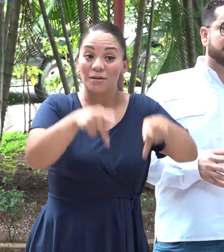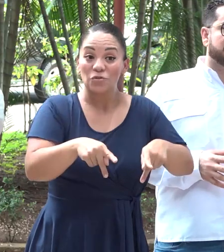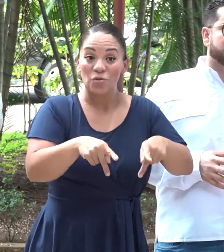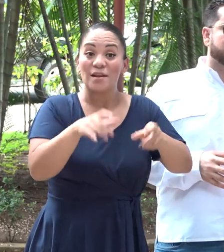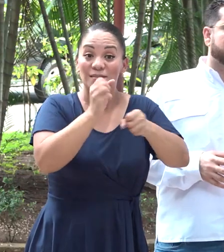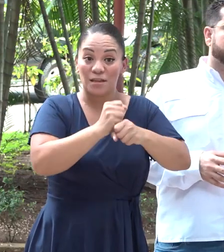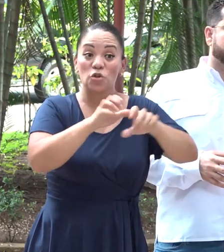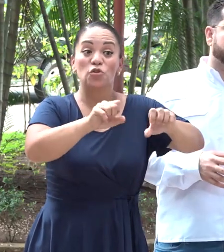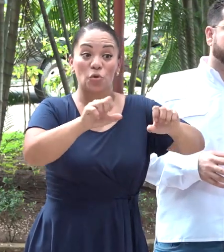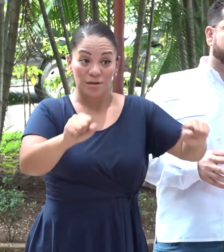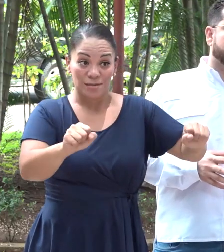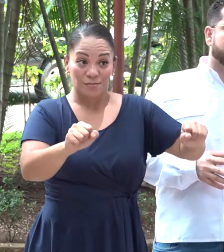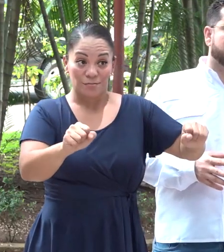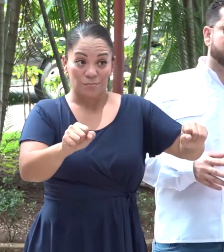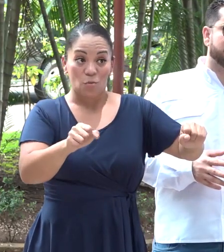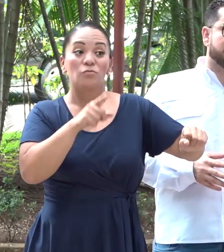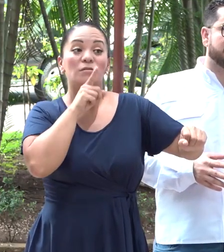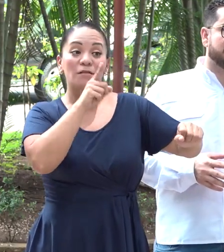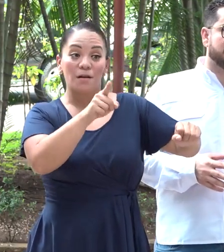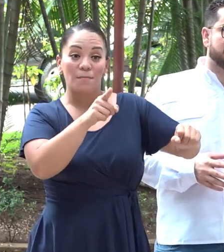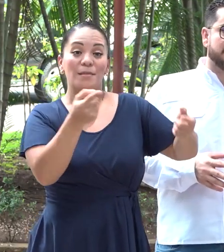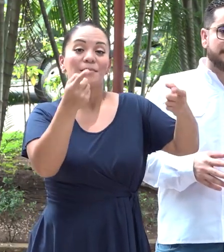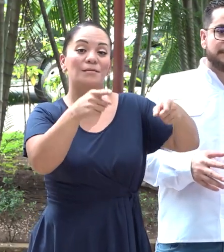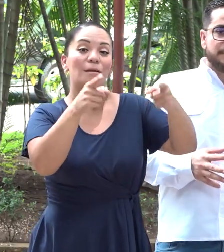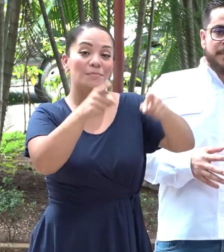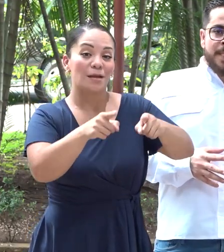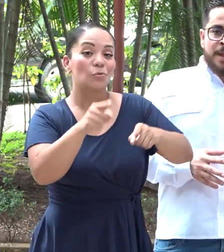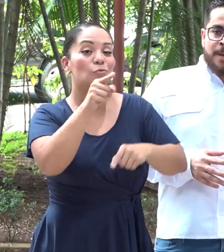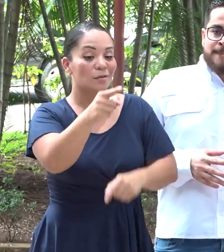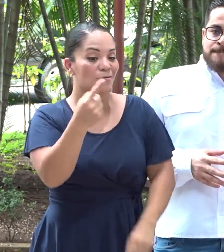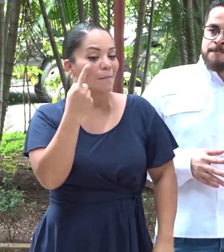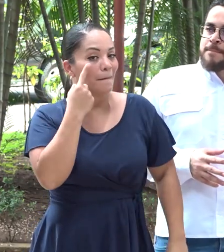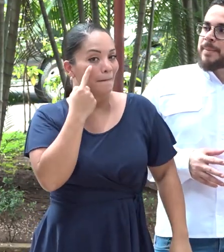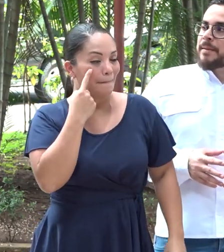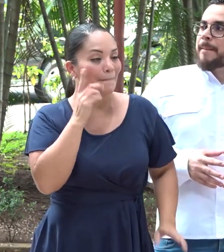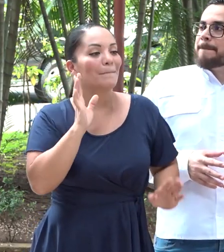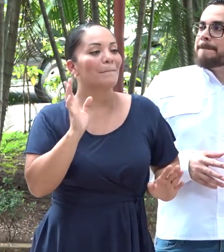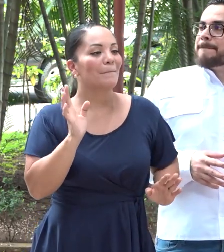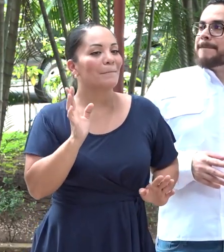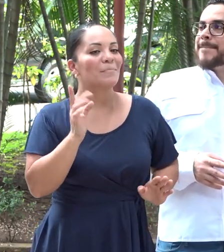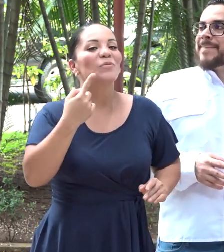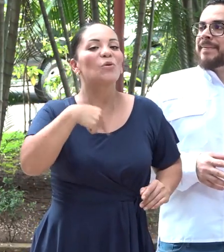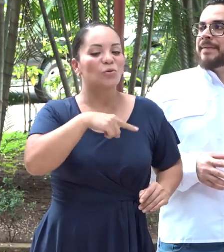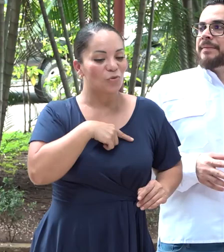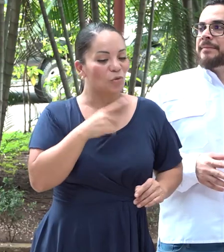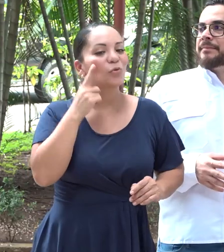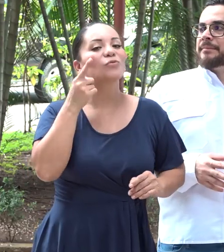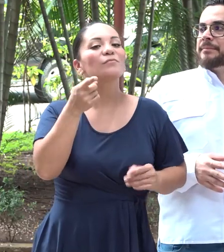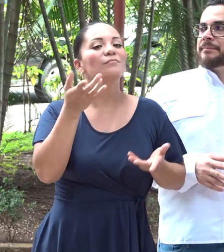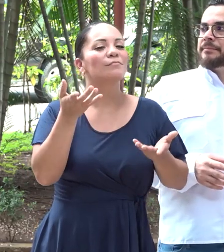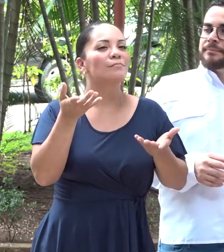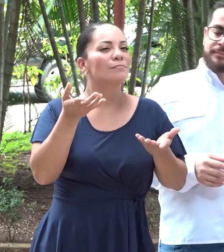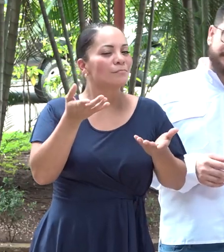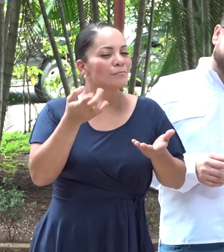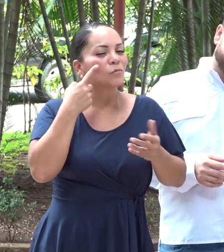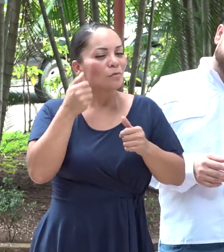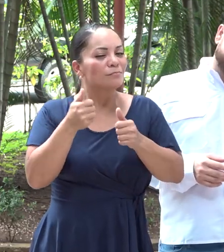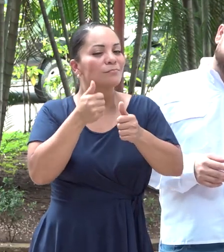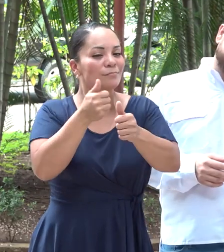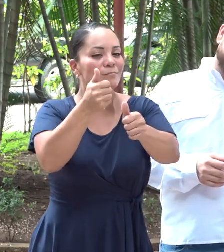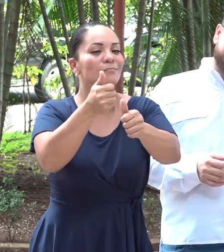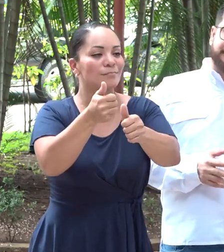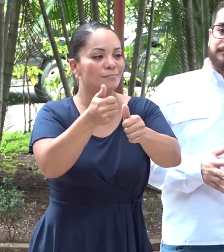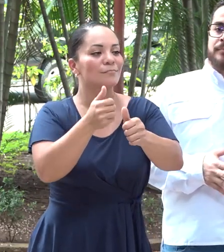chorizo, si efectivamente eso está ocurriendo, pónganse vivos porque les andamos magando los